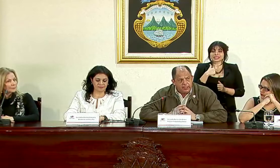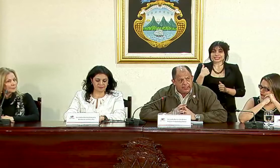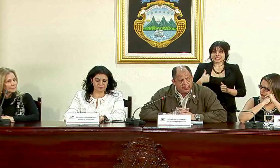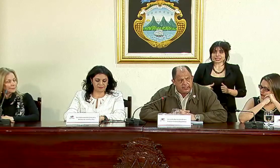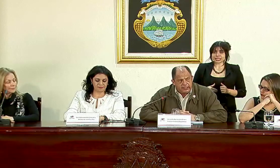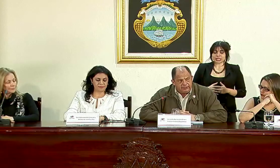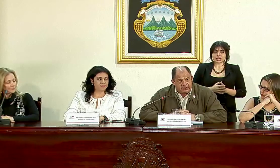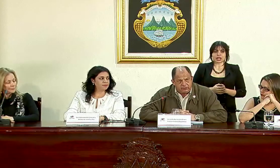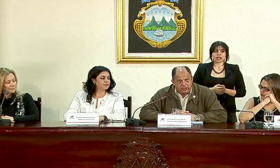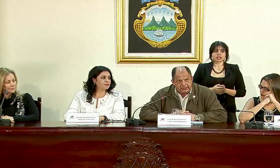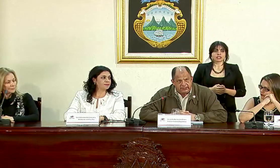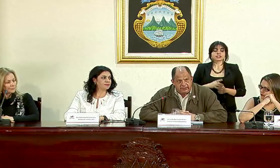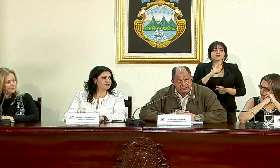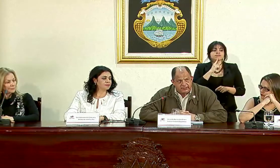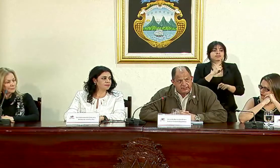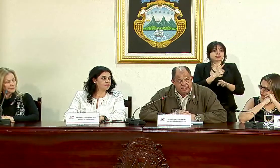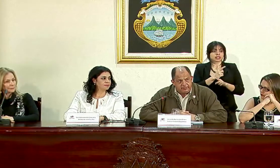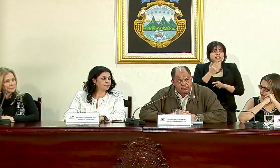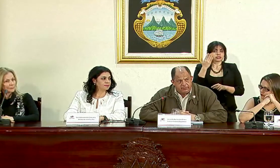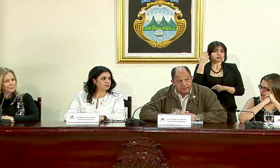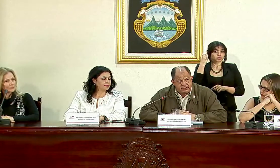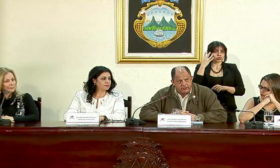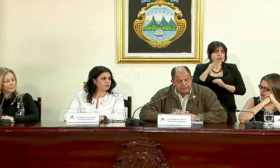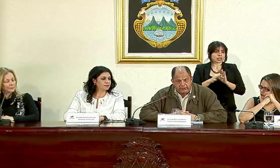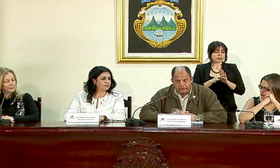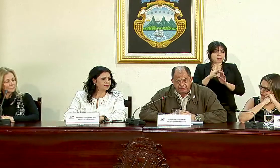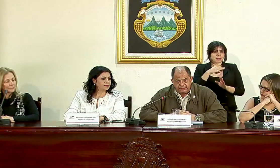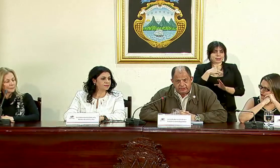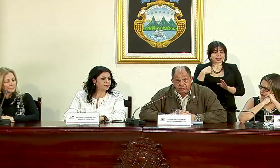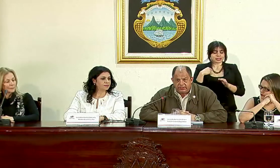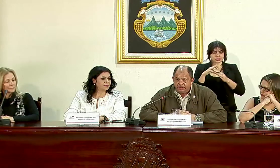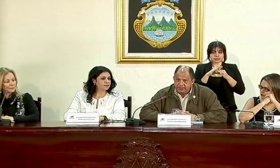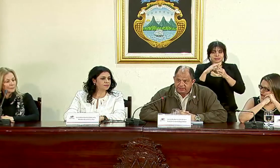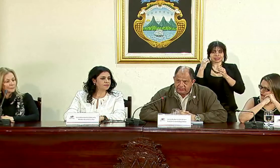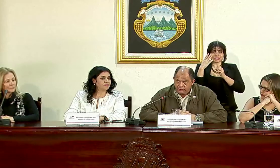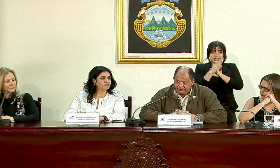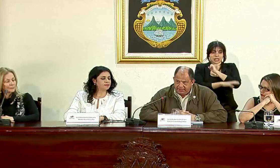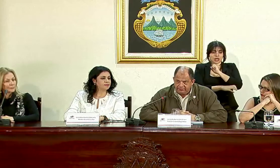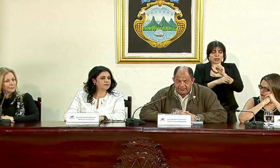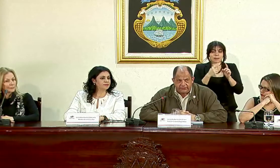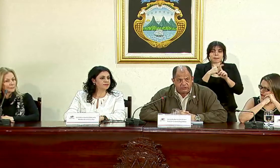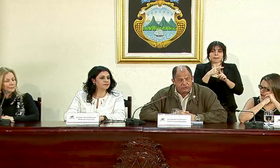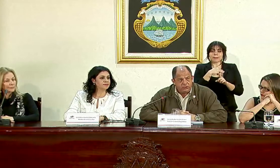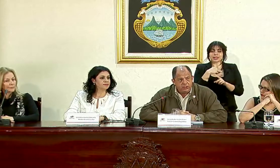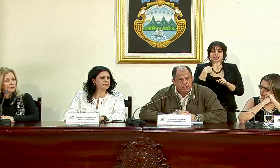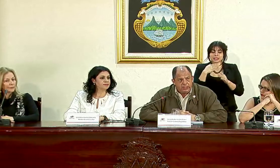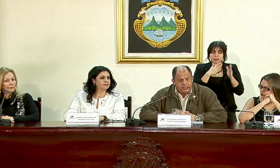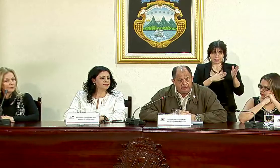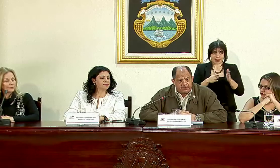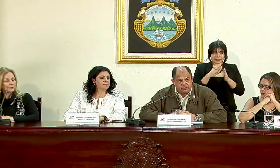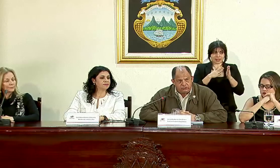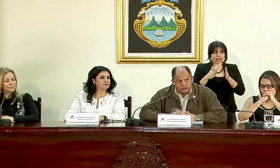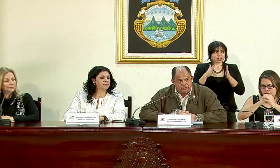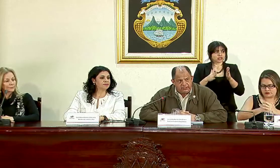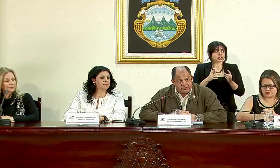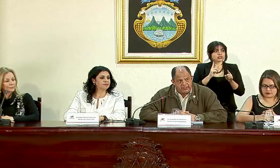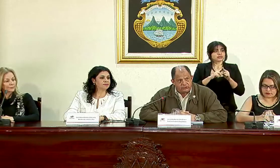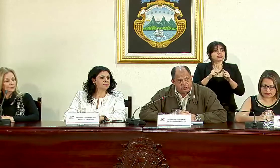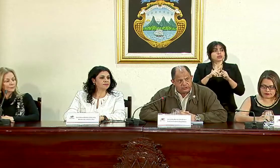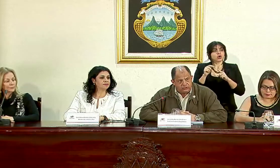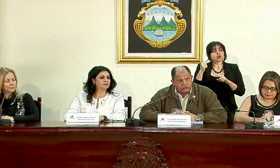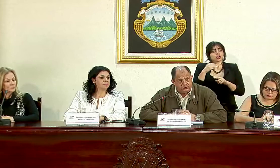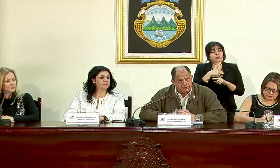en efecto hace ya bastante tiempo el Ministerio de Relaciones Exteriores el Ministerio de Planificación y varios otros